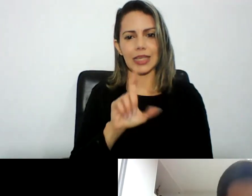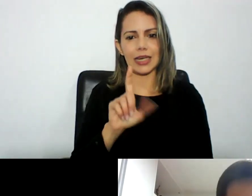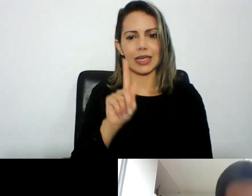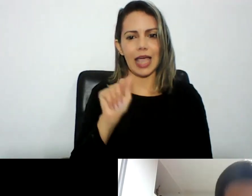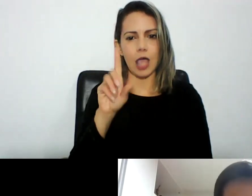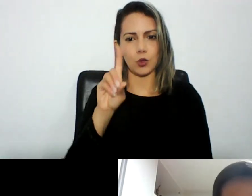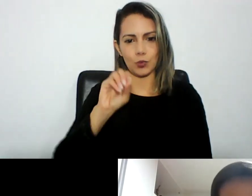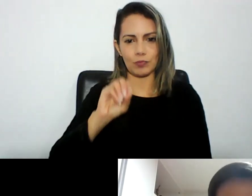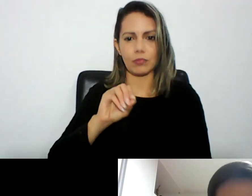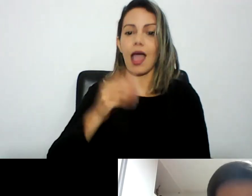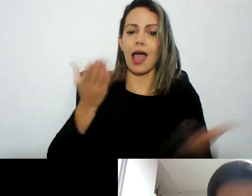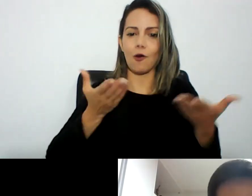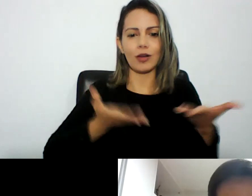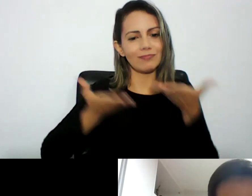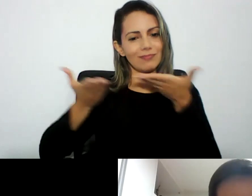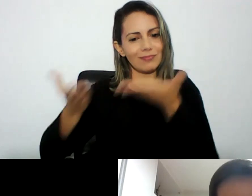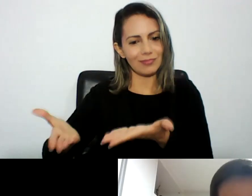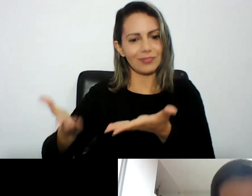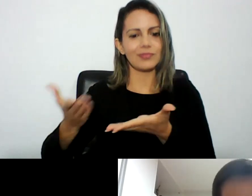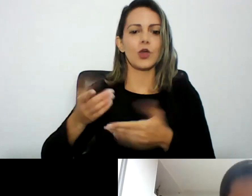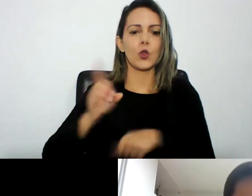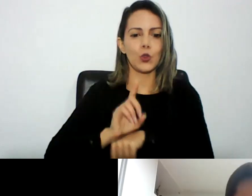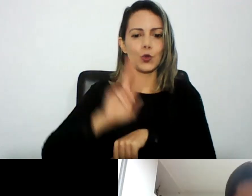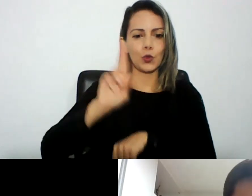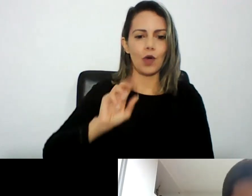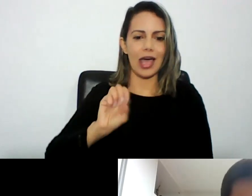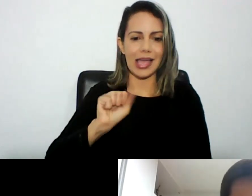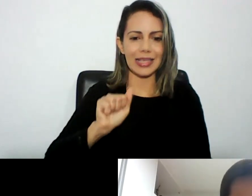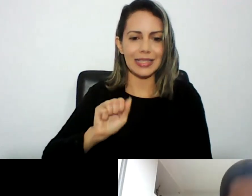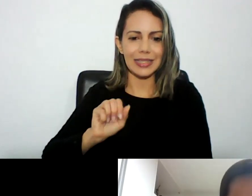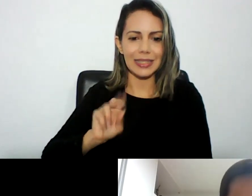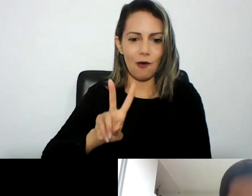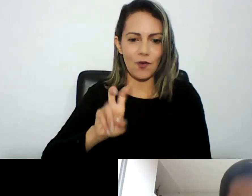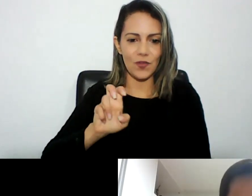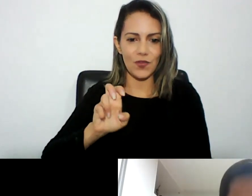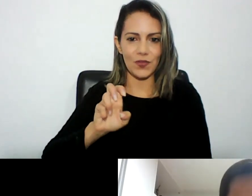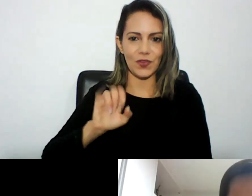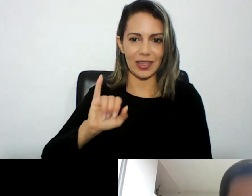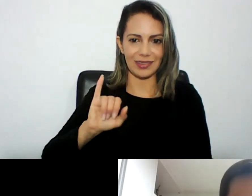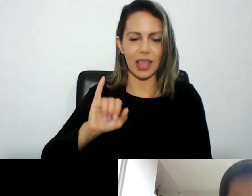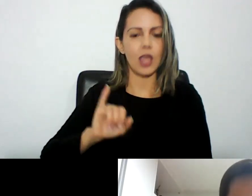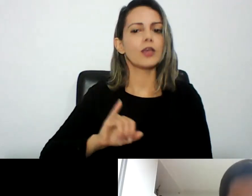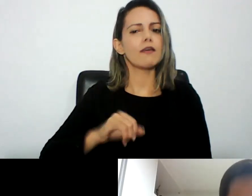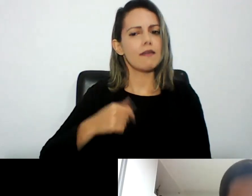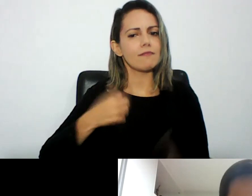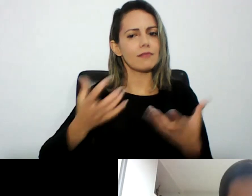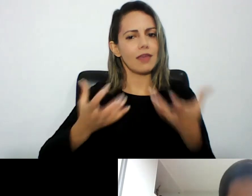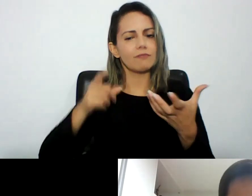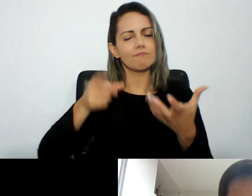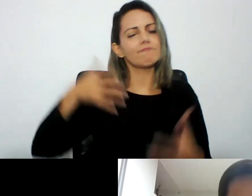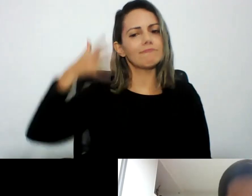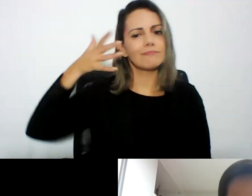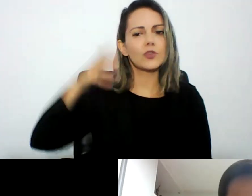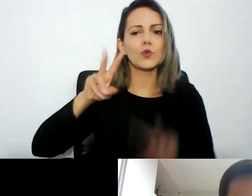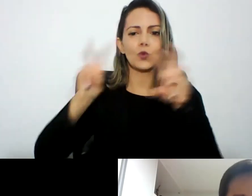alegria passo a palavra para o doutor Sauei ansioso para ouvi-lo especialmente sobre esse tema provas digitais e tudo mais com a